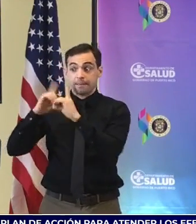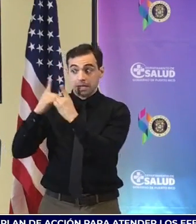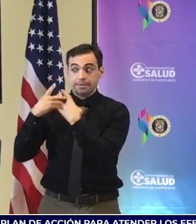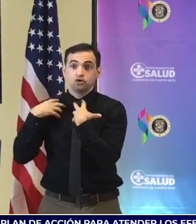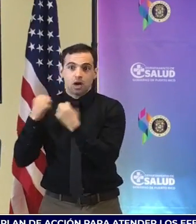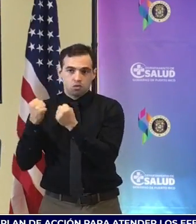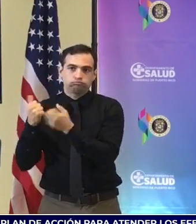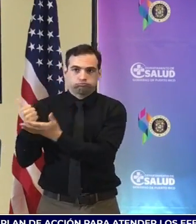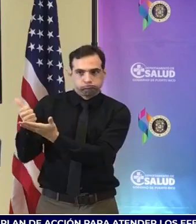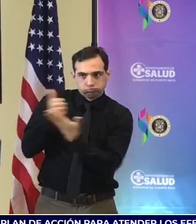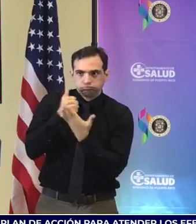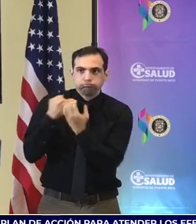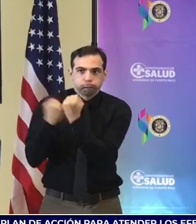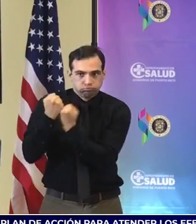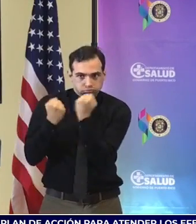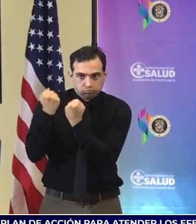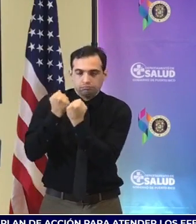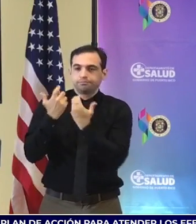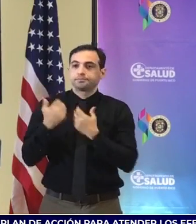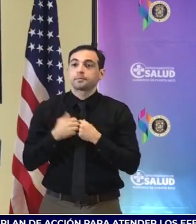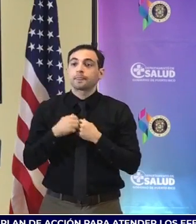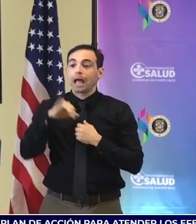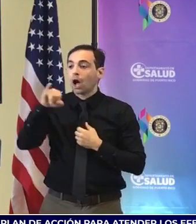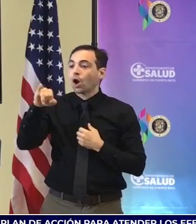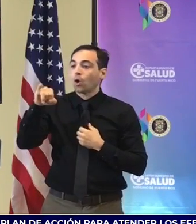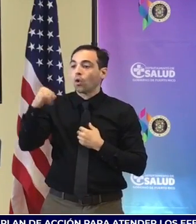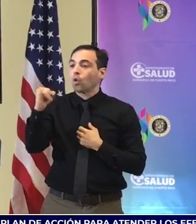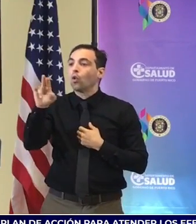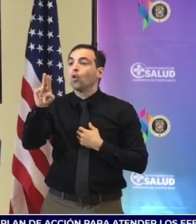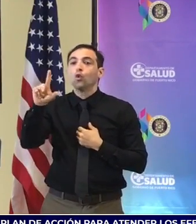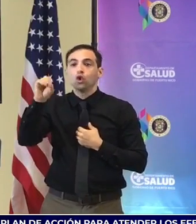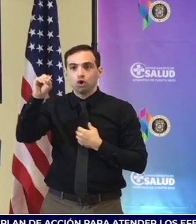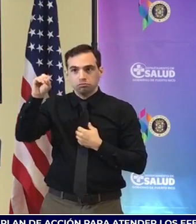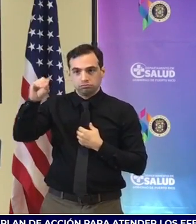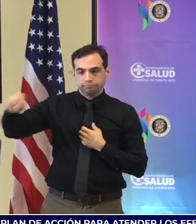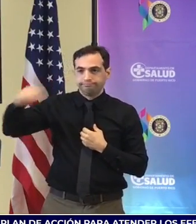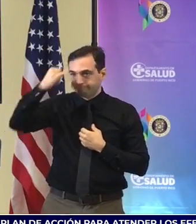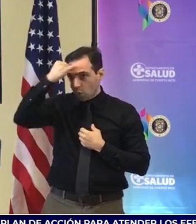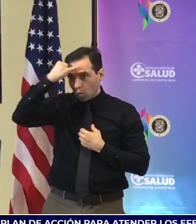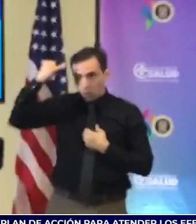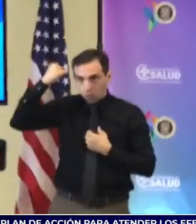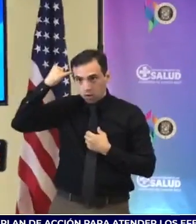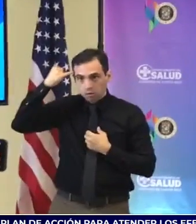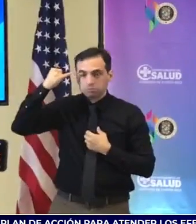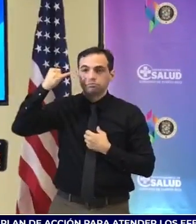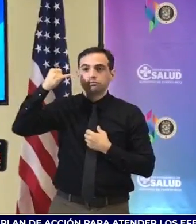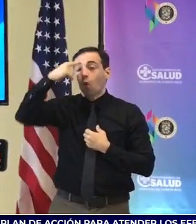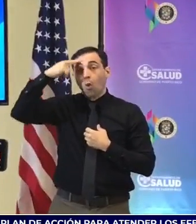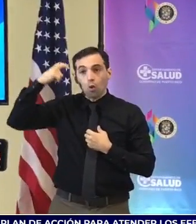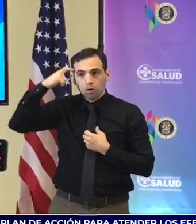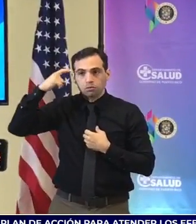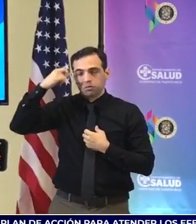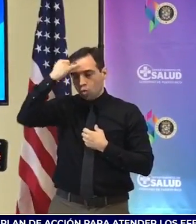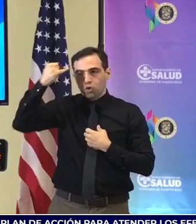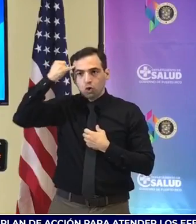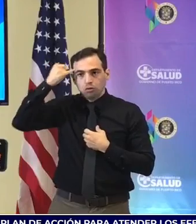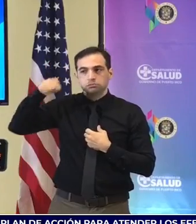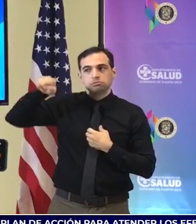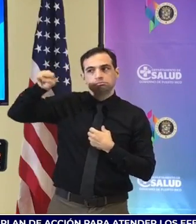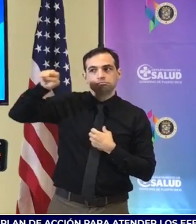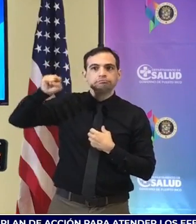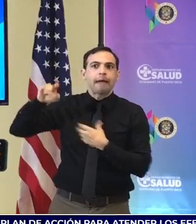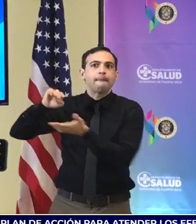de Salud. Comenzamos en julio atendiendo a los primeros pacientes con médicos que son médicos generalistas y